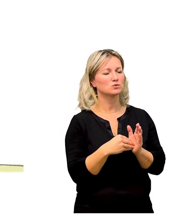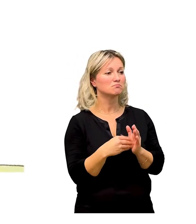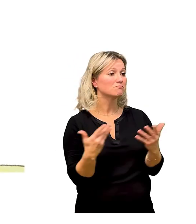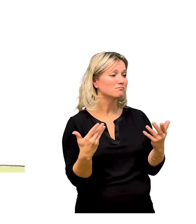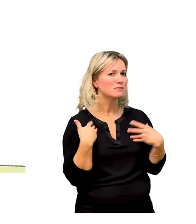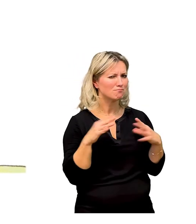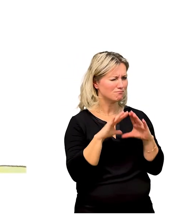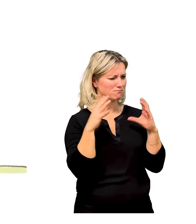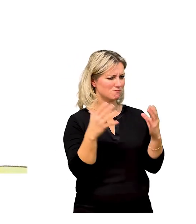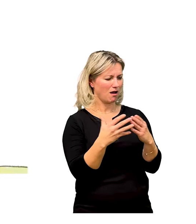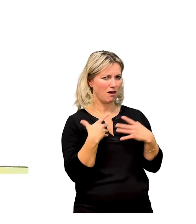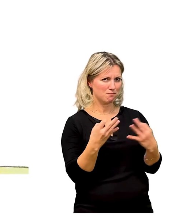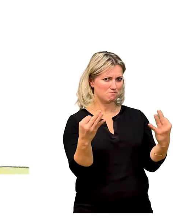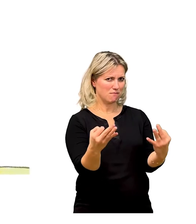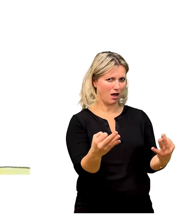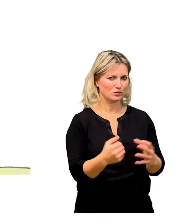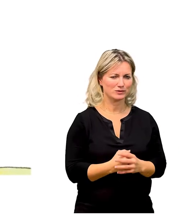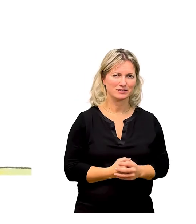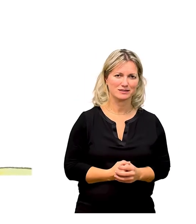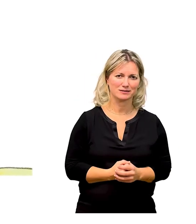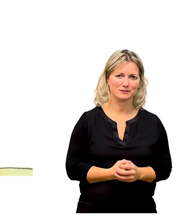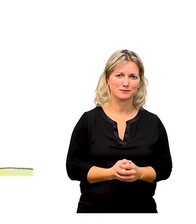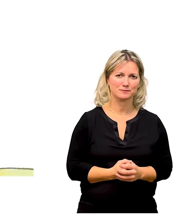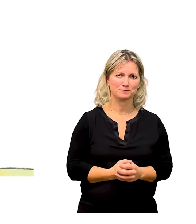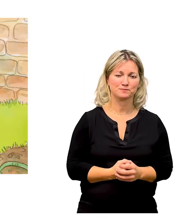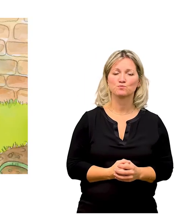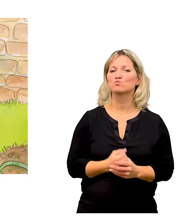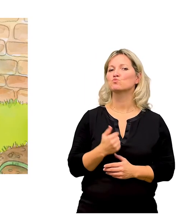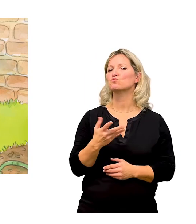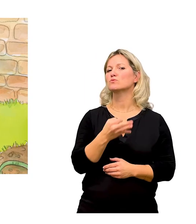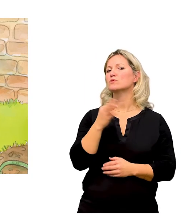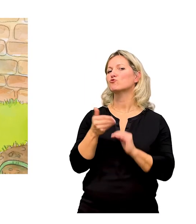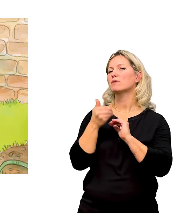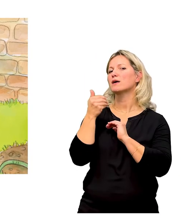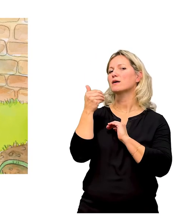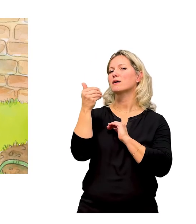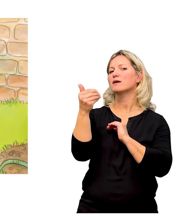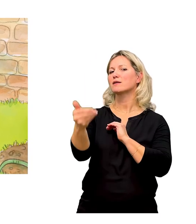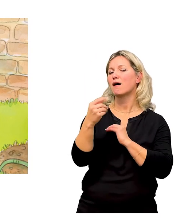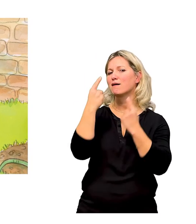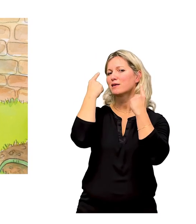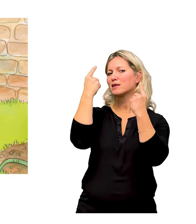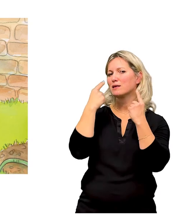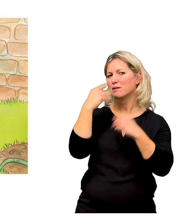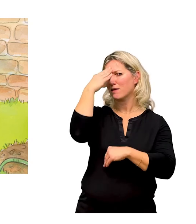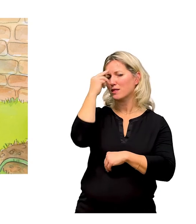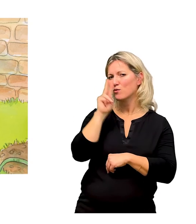Nun brauchen wir nur noch einen Ball. Nach einigen Tagen schauen Kim und Matteo, was ihre